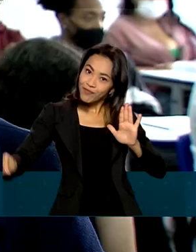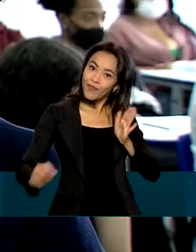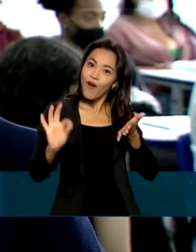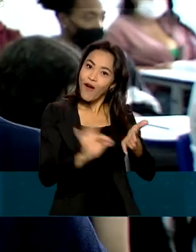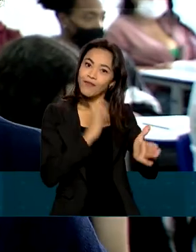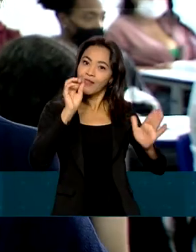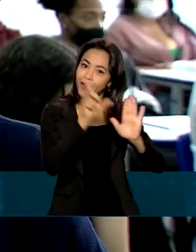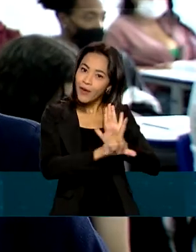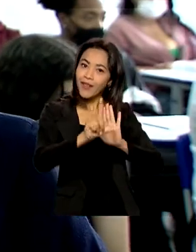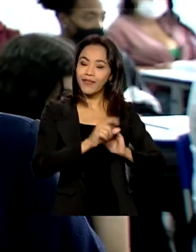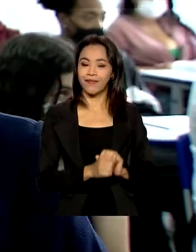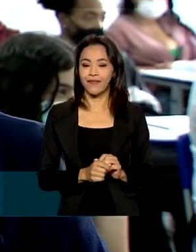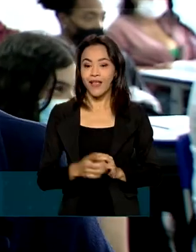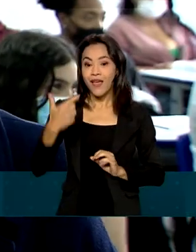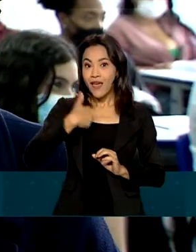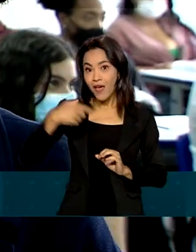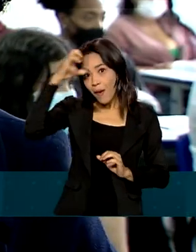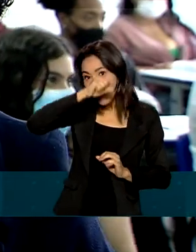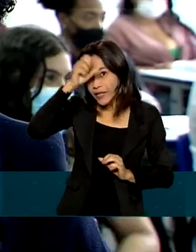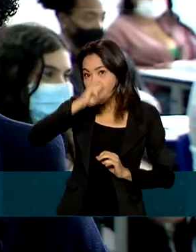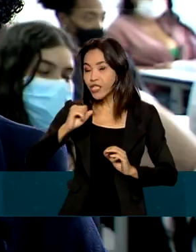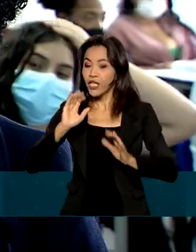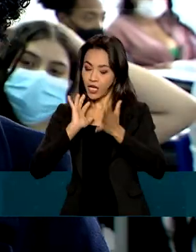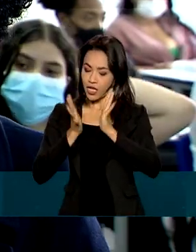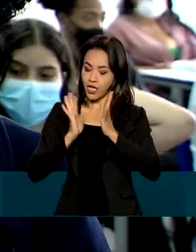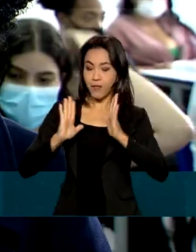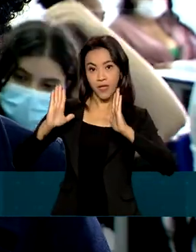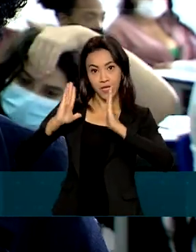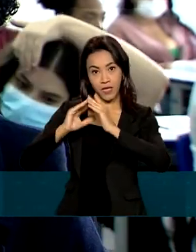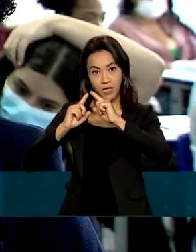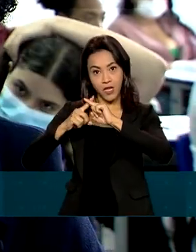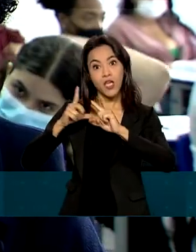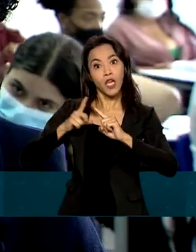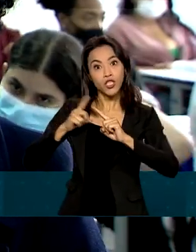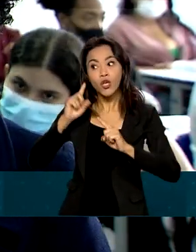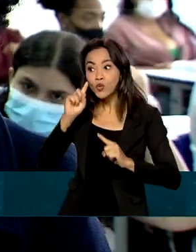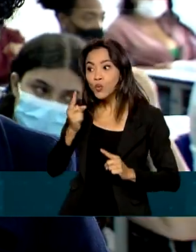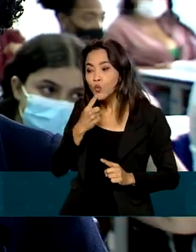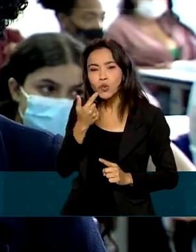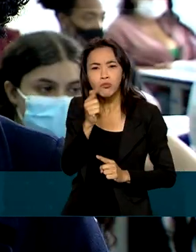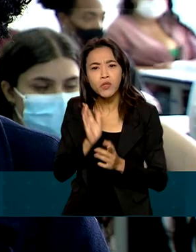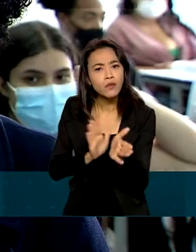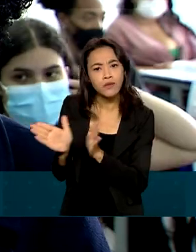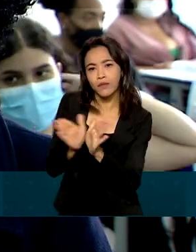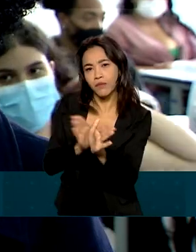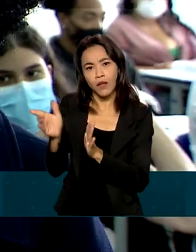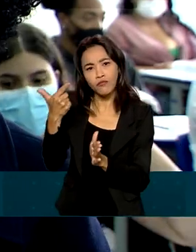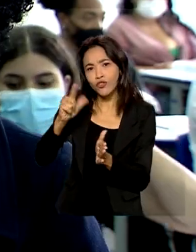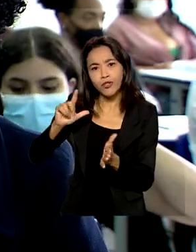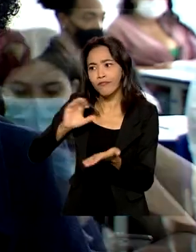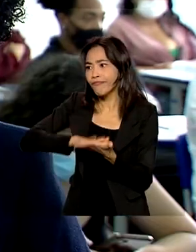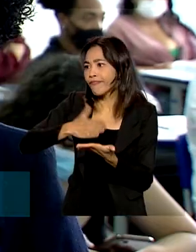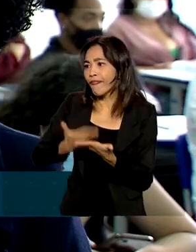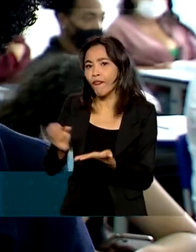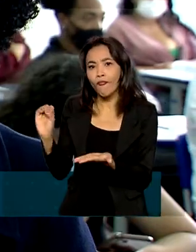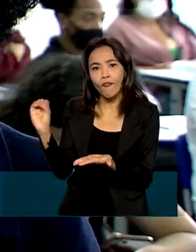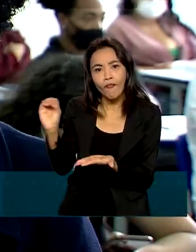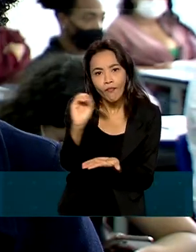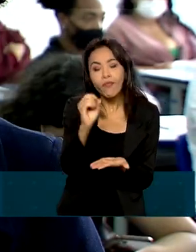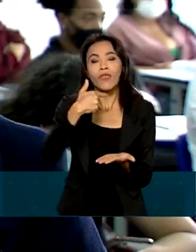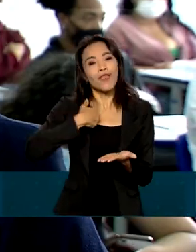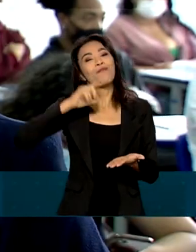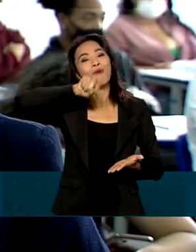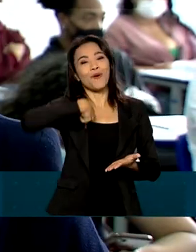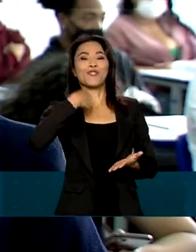Eu comecei a ter interesse em aprender Libras na igreja, porque tinha surdos e não tinha acessibilidade, não tinha intérprete de Libras. Aí depois me